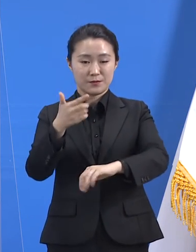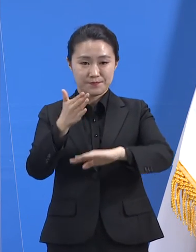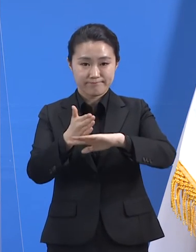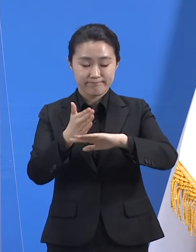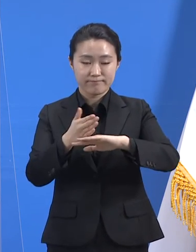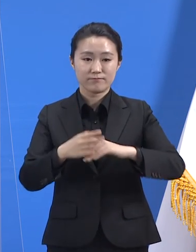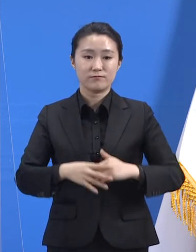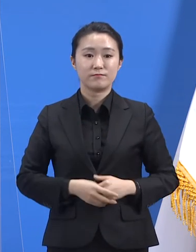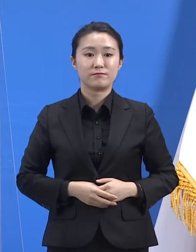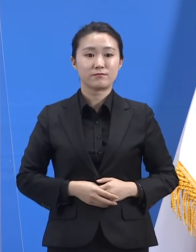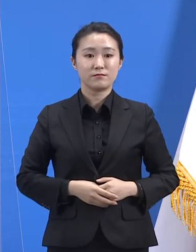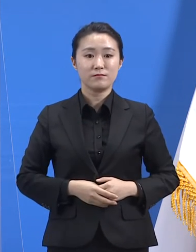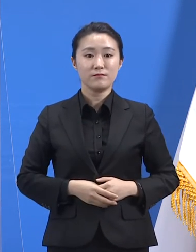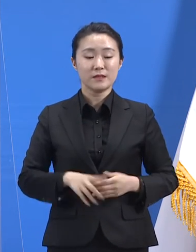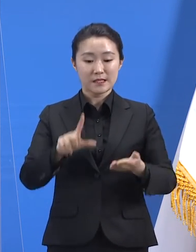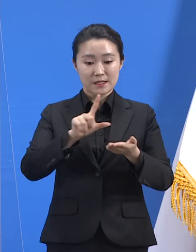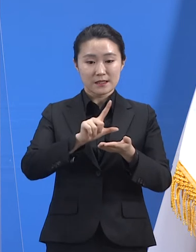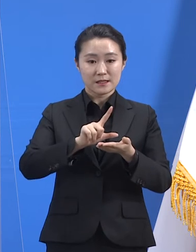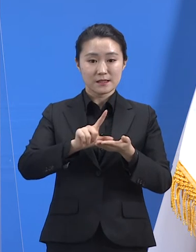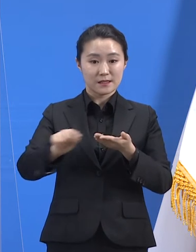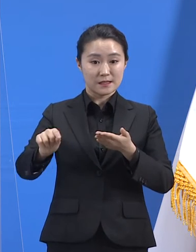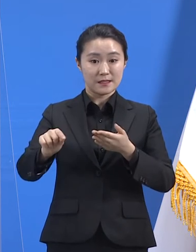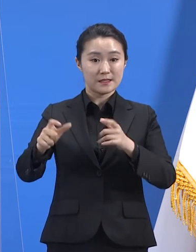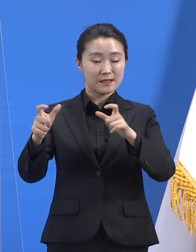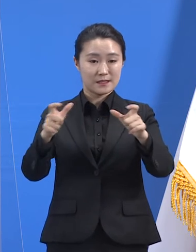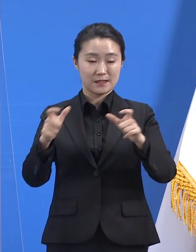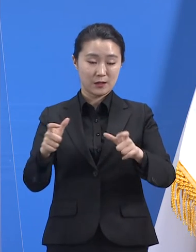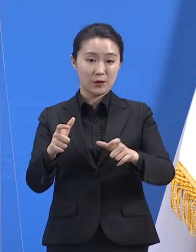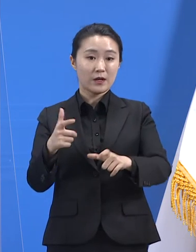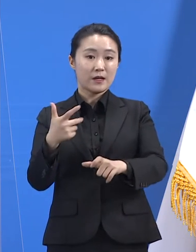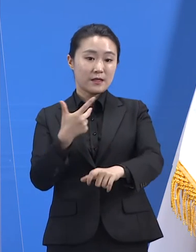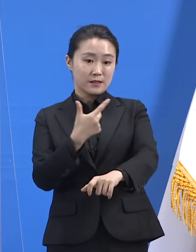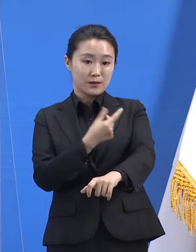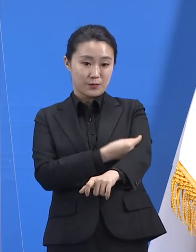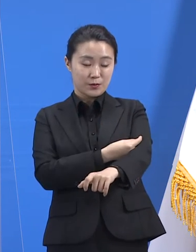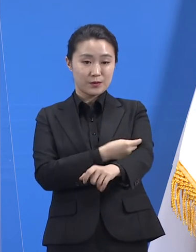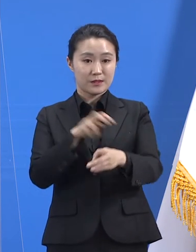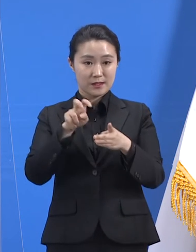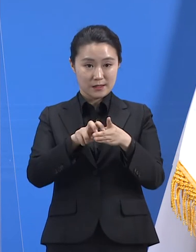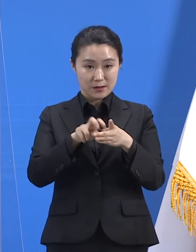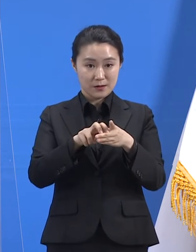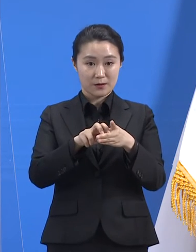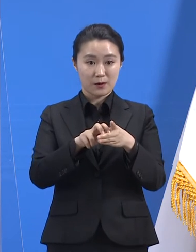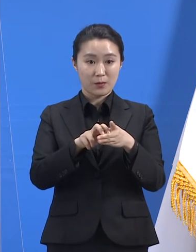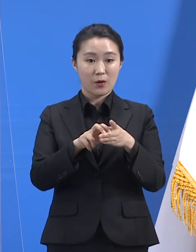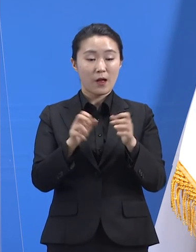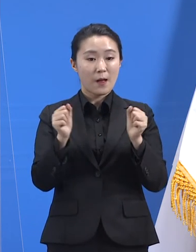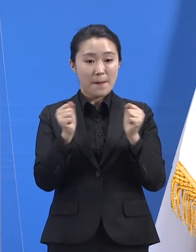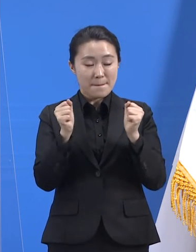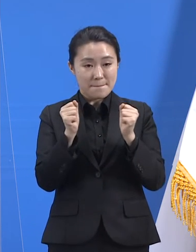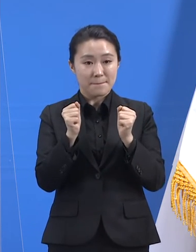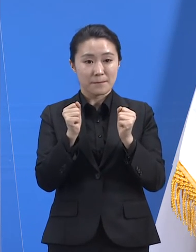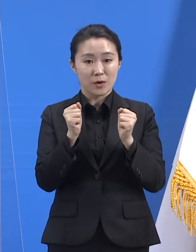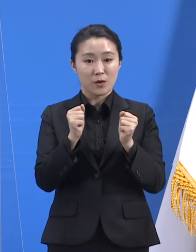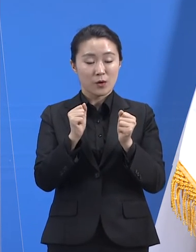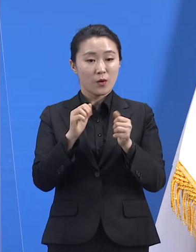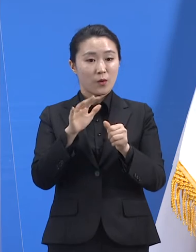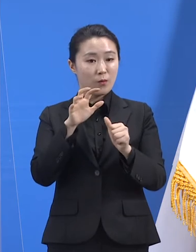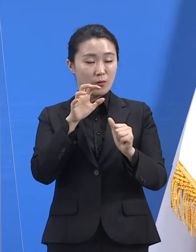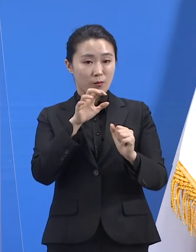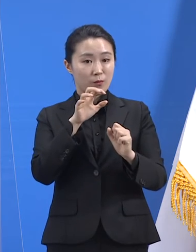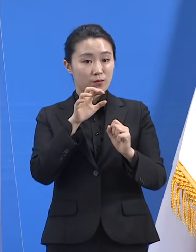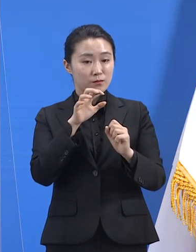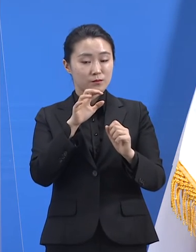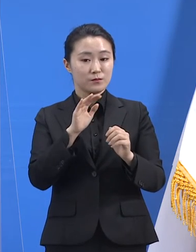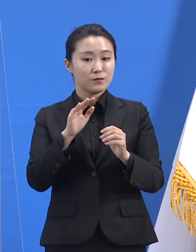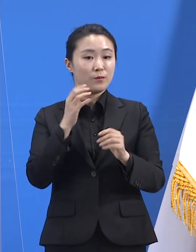지역예방접종센터는 시군 보건소가 중심이 되어 운영하며 냉동보관 유통을 하는 화이자사 백신을 접종하고 있습니다.